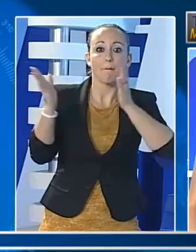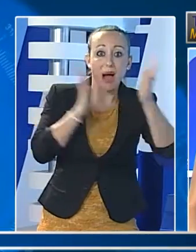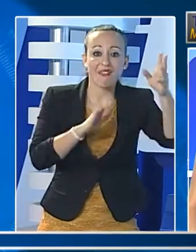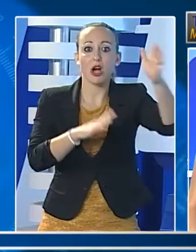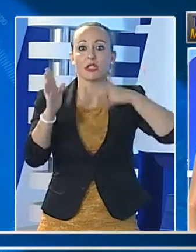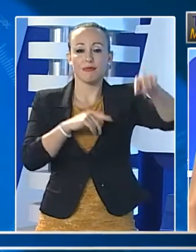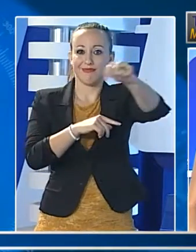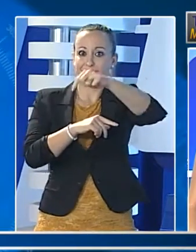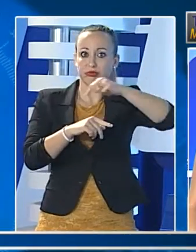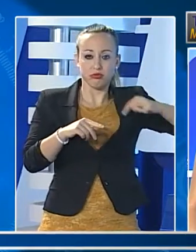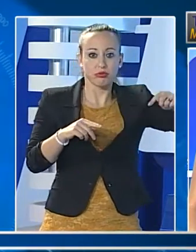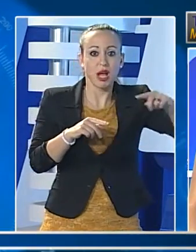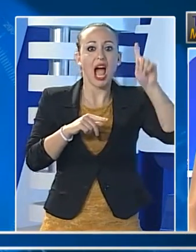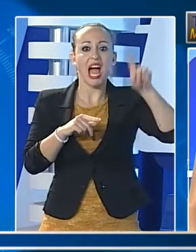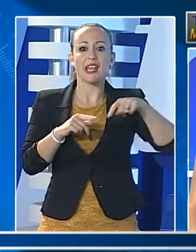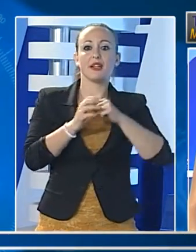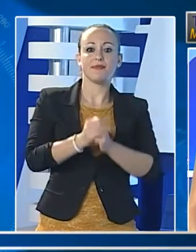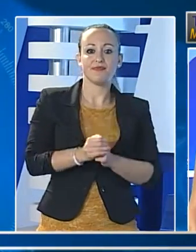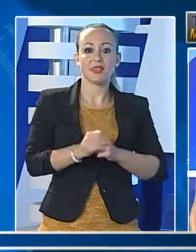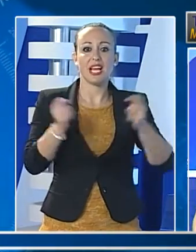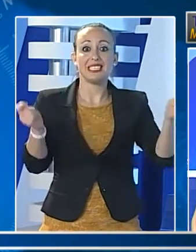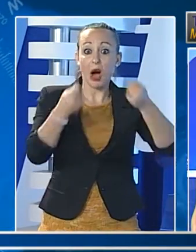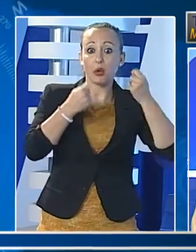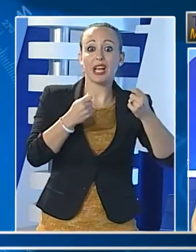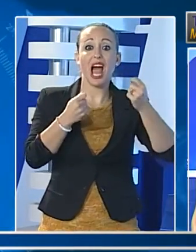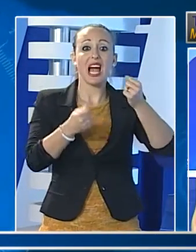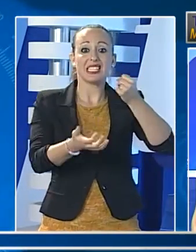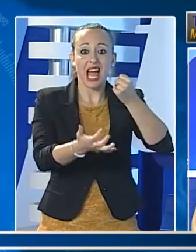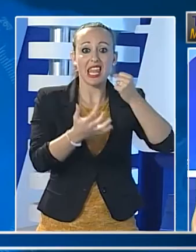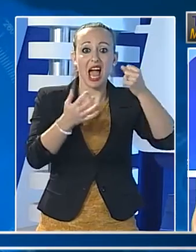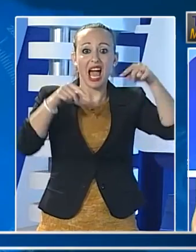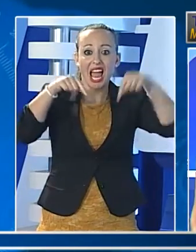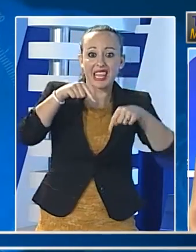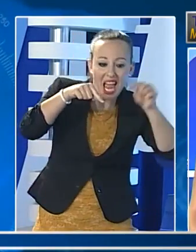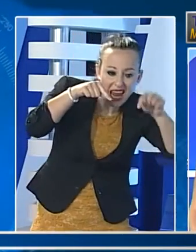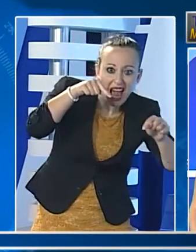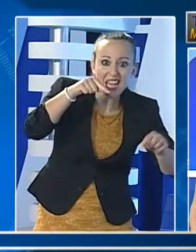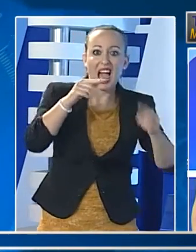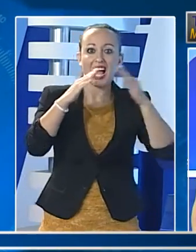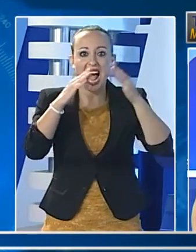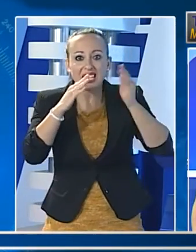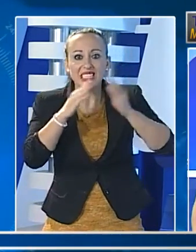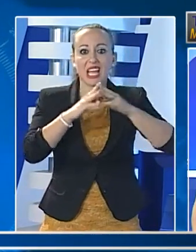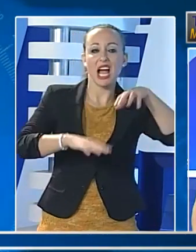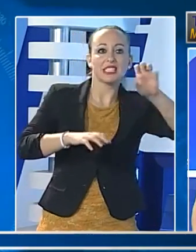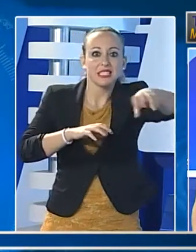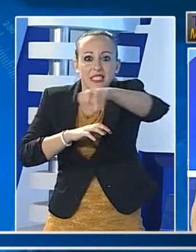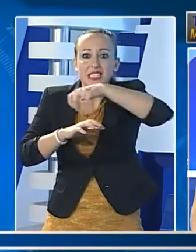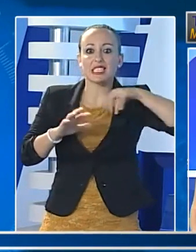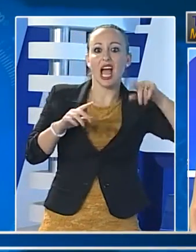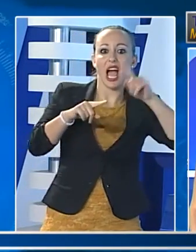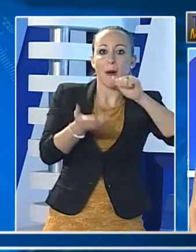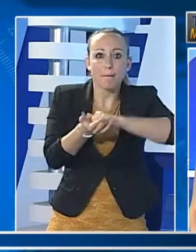di partecipazioni in società di capitali, depositi bancari e polizze assicurative. Moceri pur non